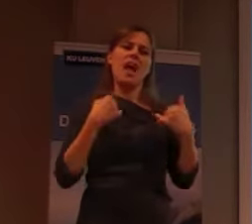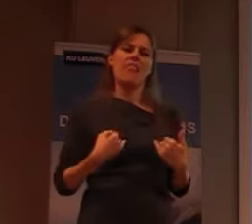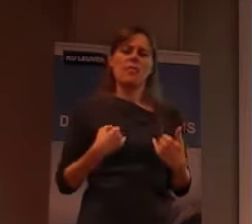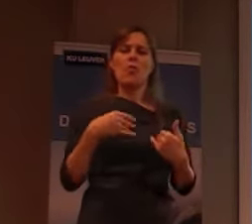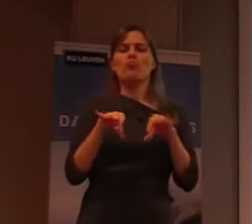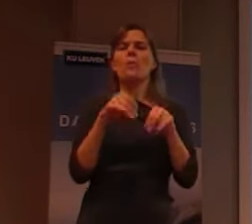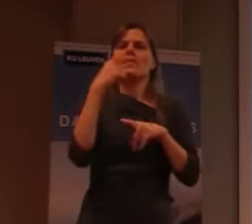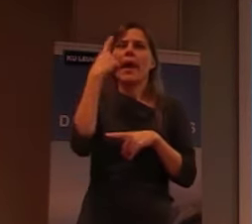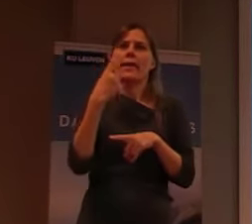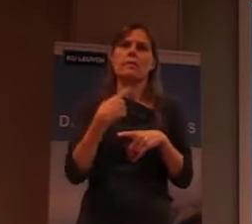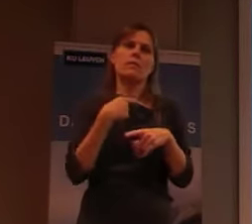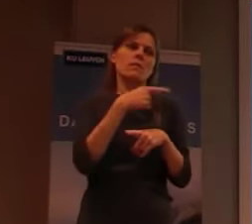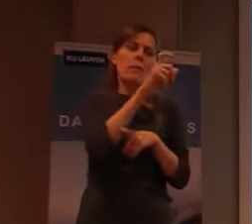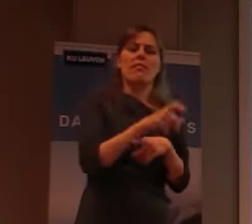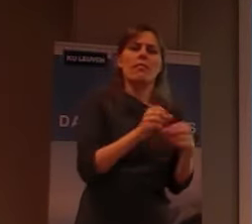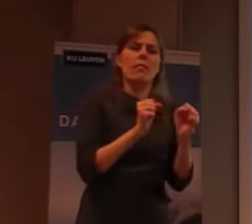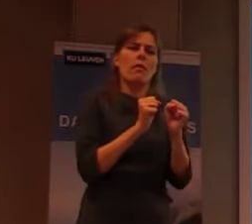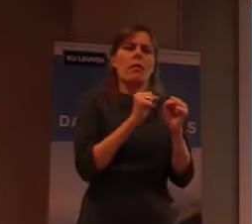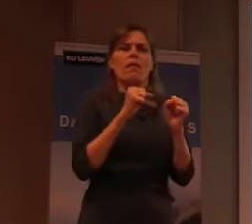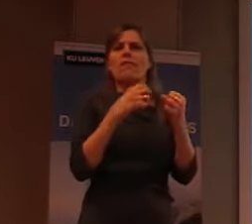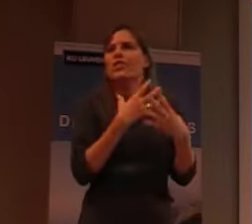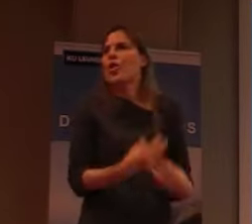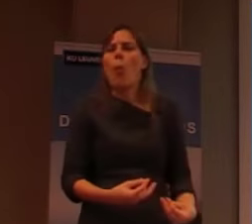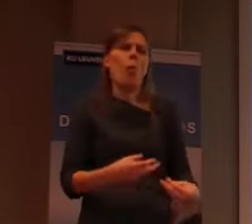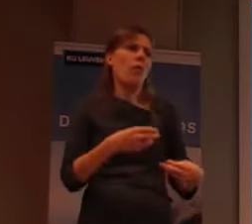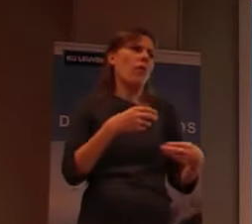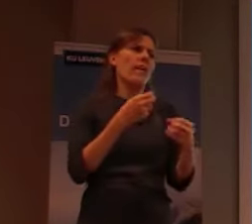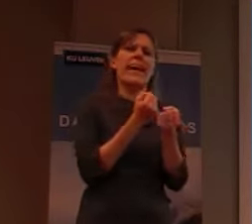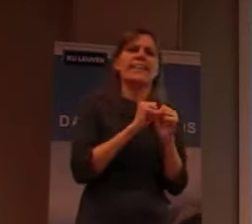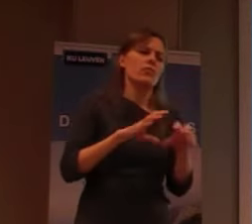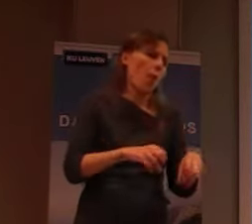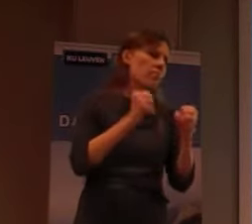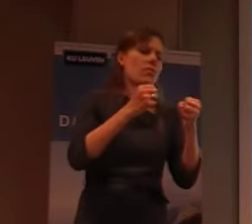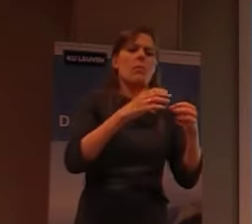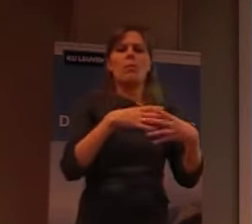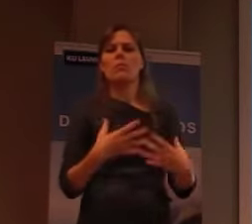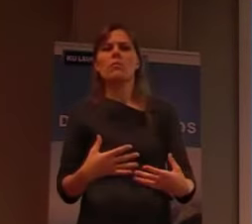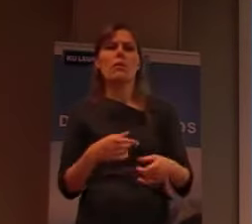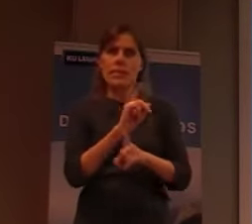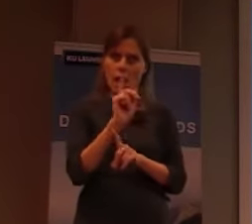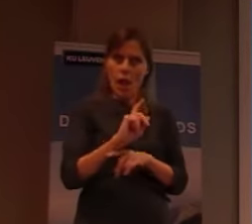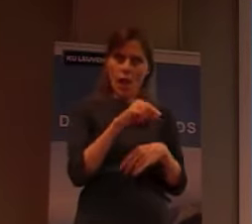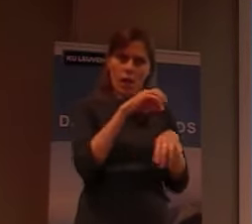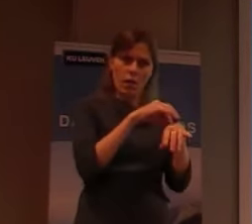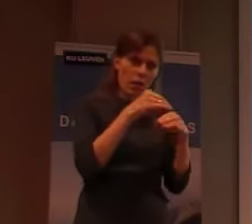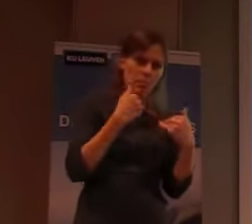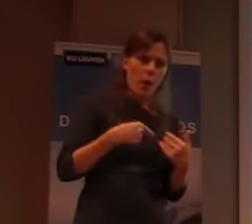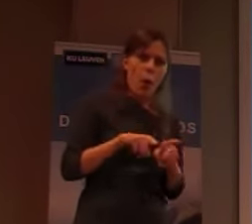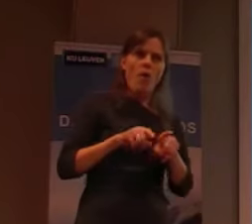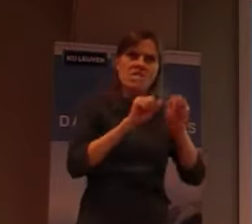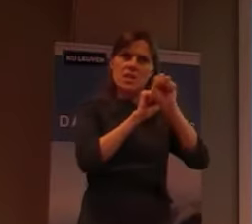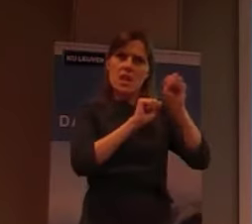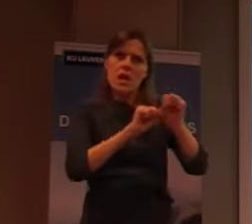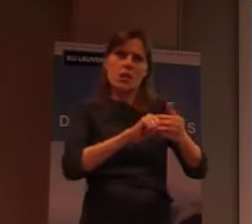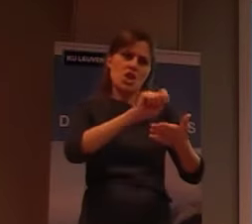er soms gedacht wordt, in de zin van, die waren, die verdeterden zich ook, dus, die schreven, naar